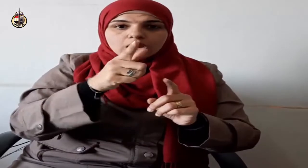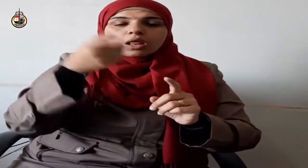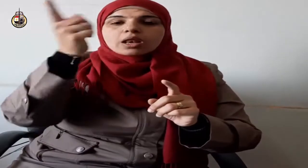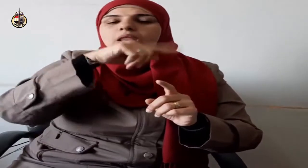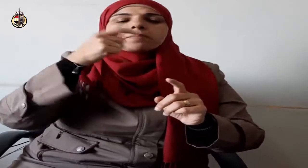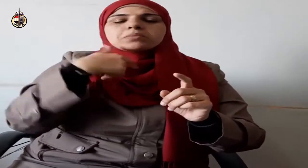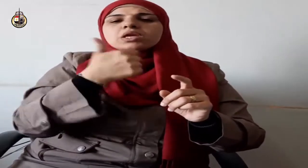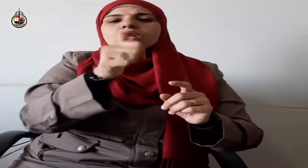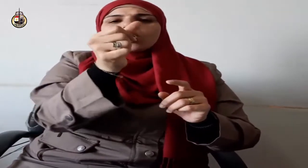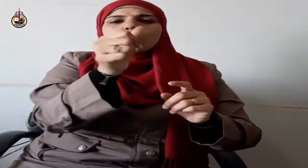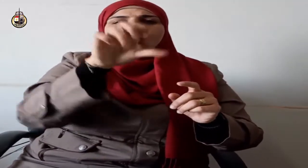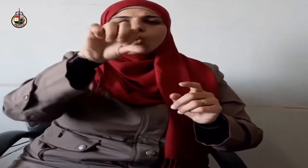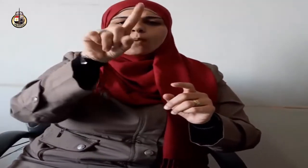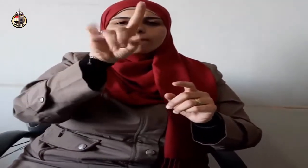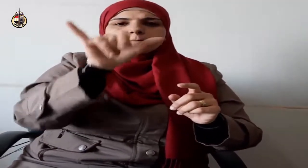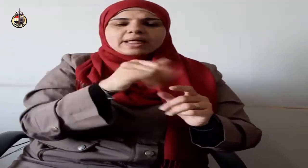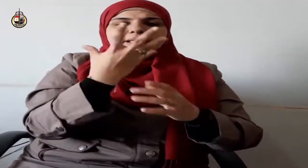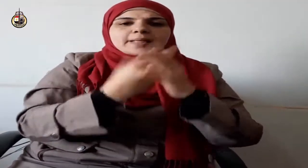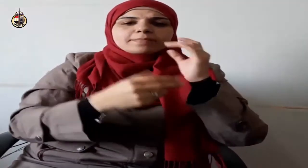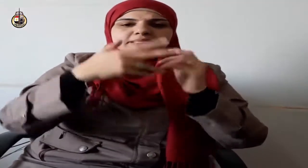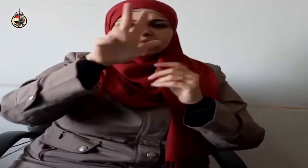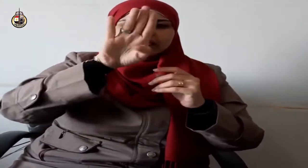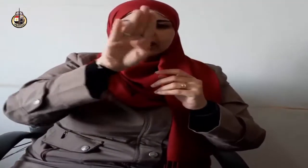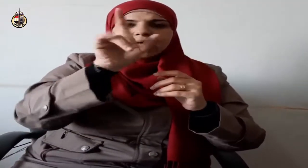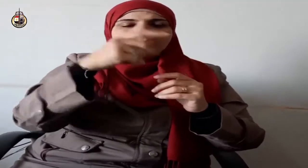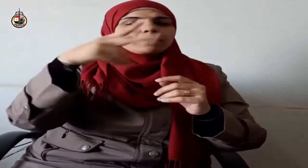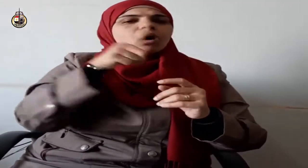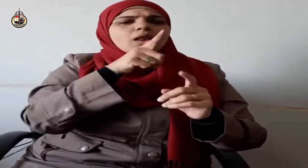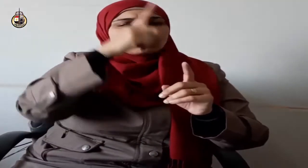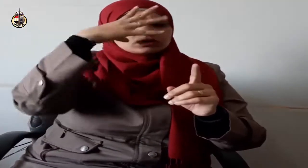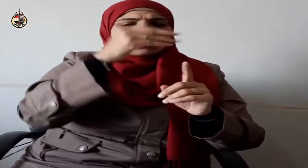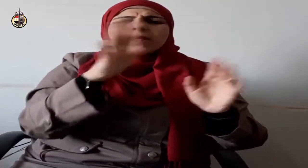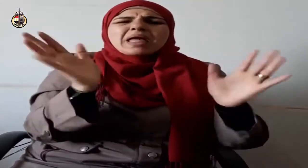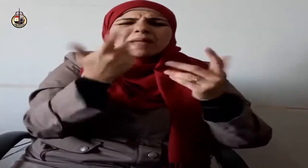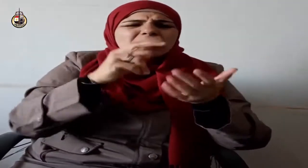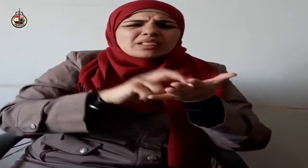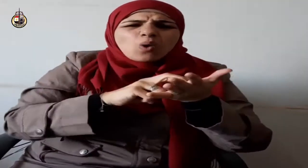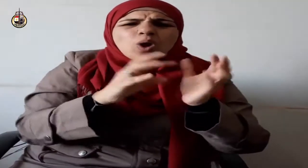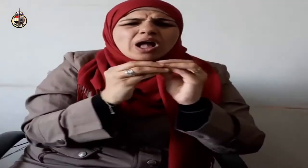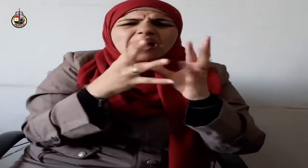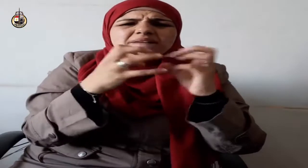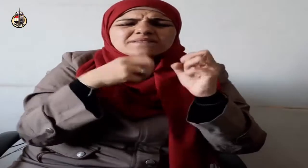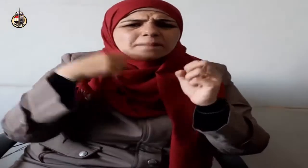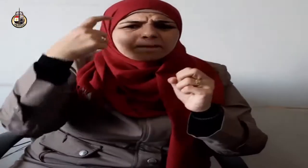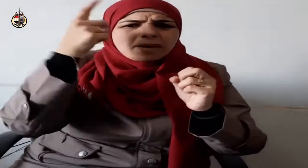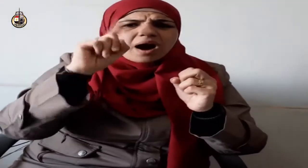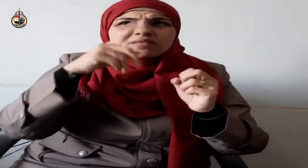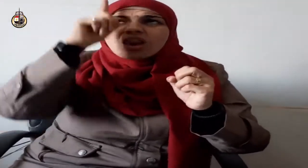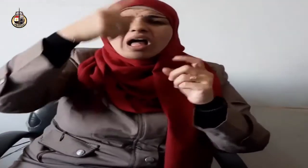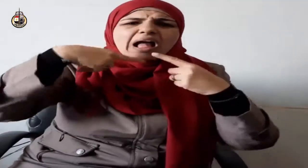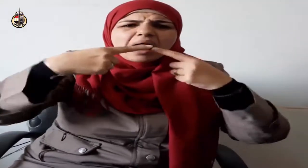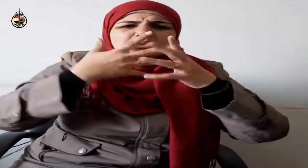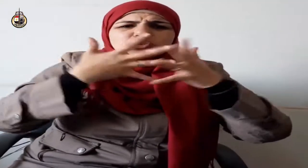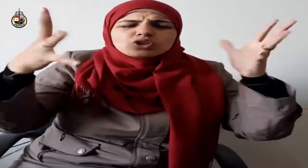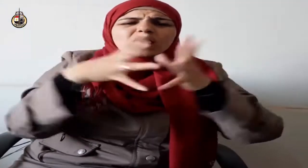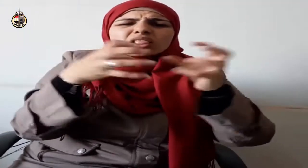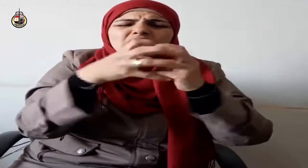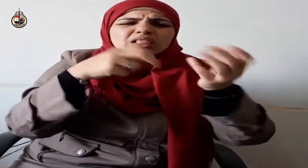مرات بحسب امرئ من الشر أن يحقر أخاه المسلم كل المسلم على المسلم